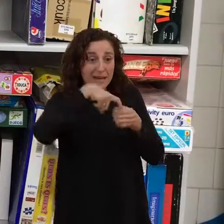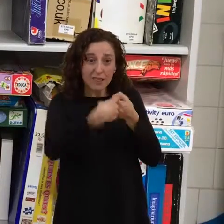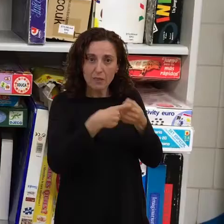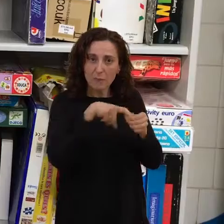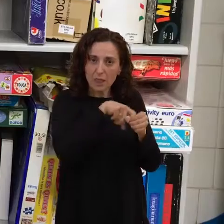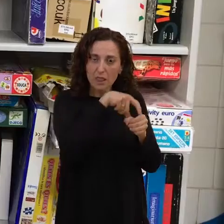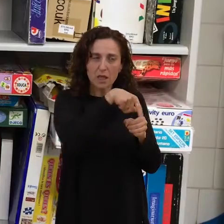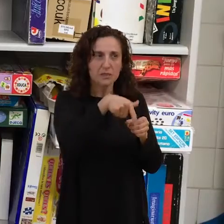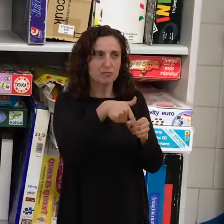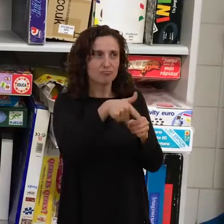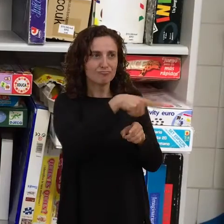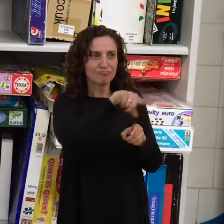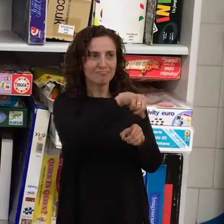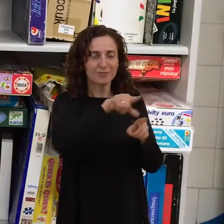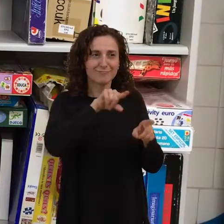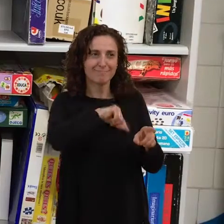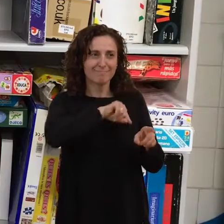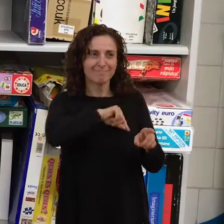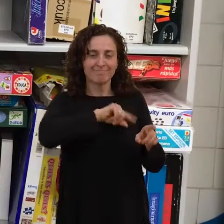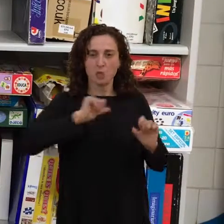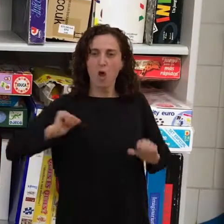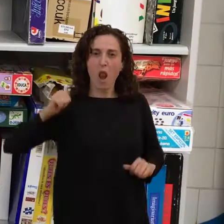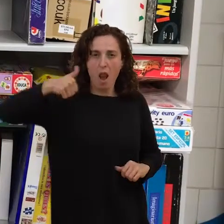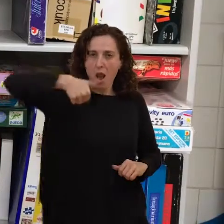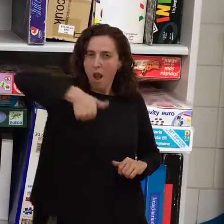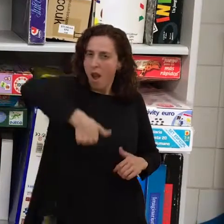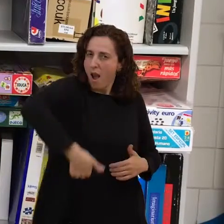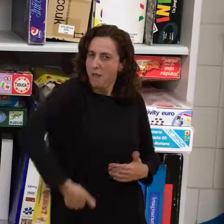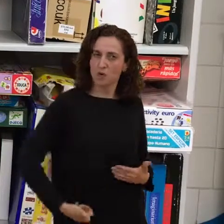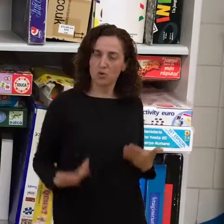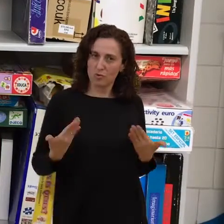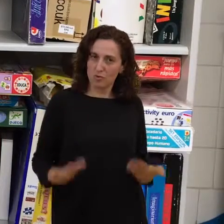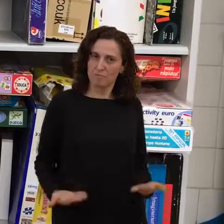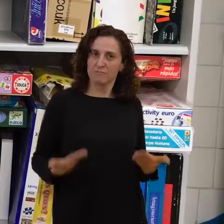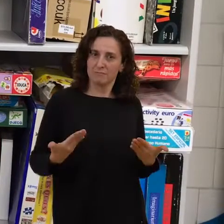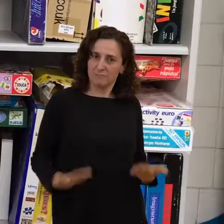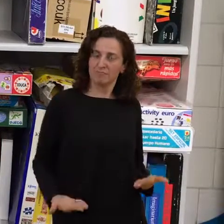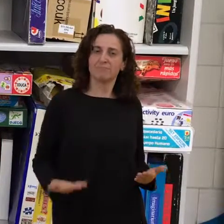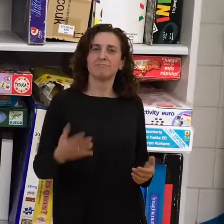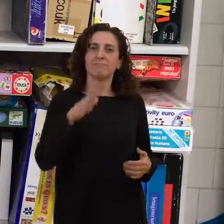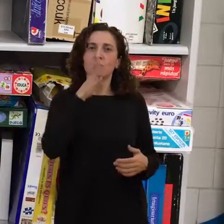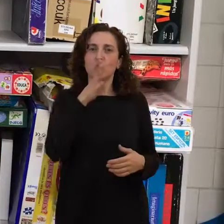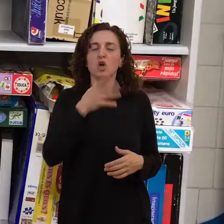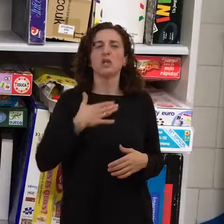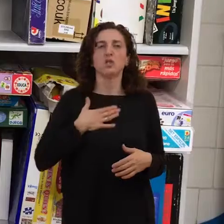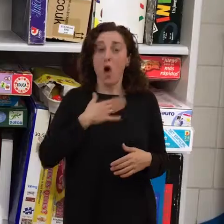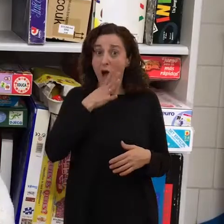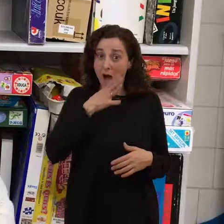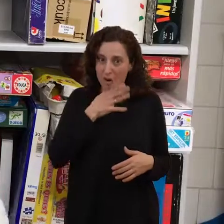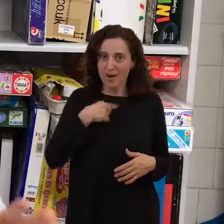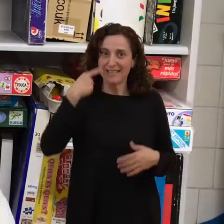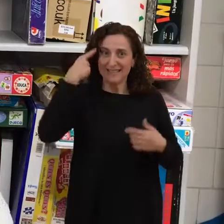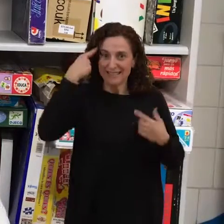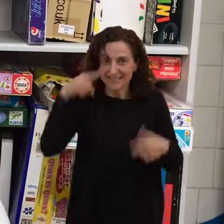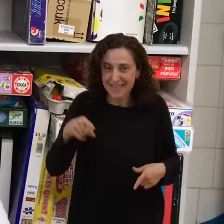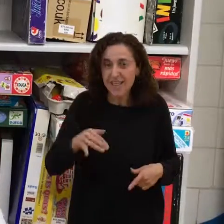ha enriquecido mucho, porque sé que la gente sigue teniendo